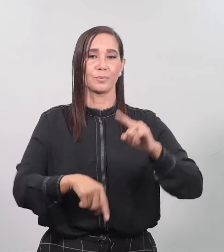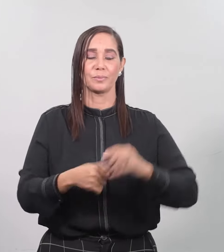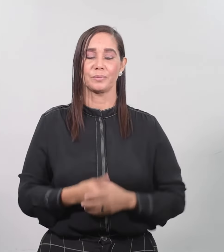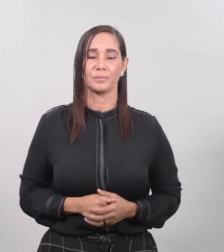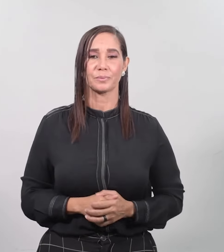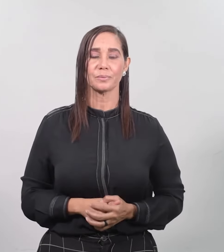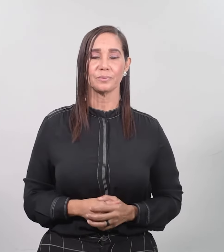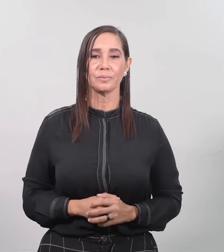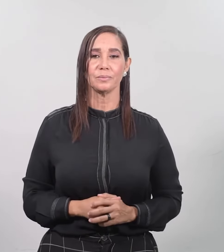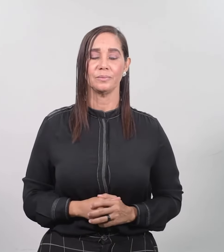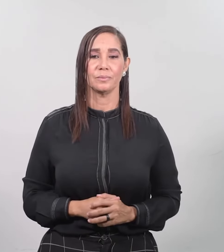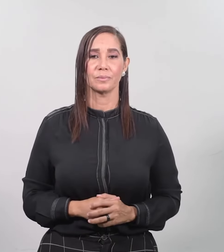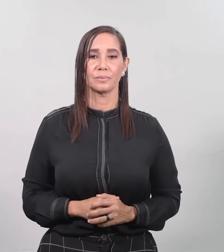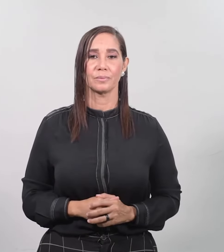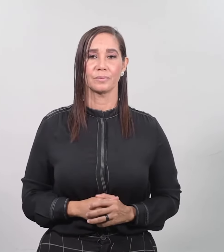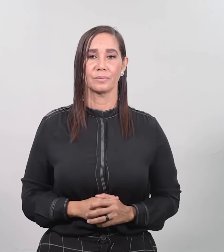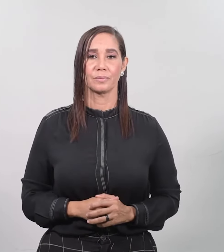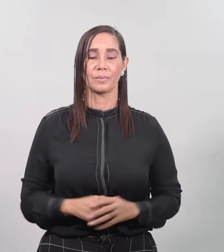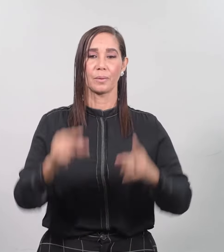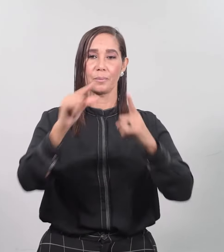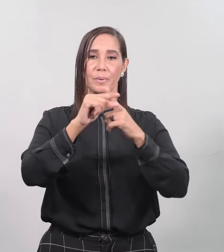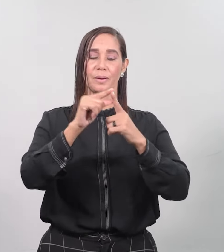oyeron Palabra del Señor